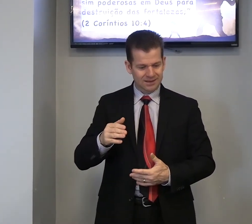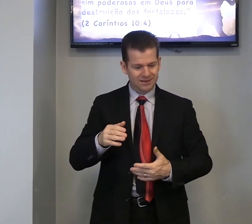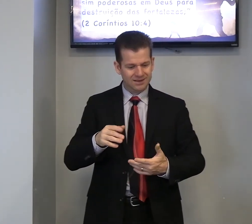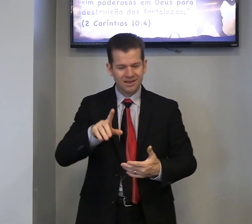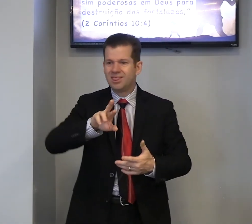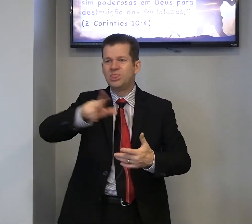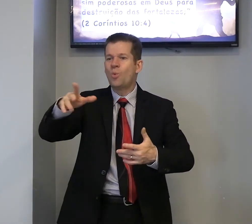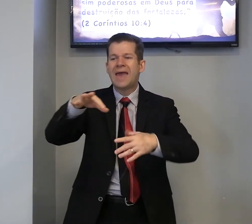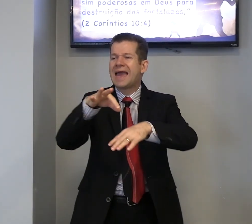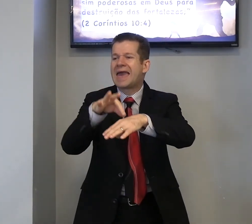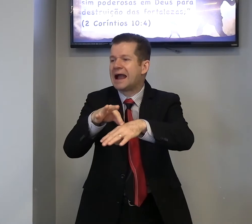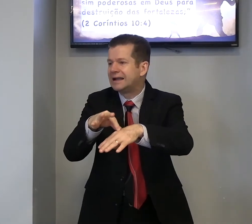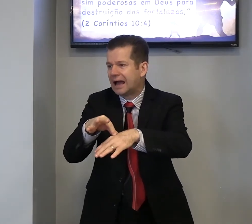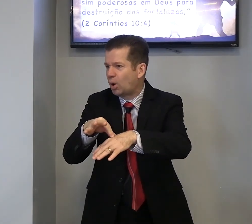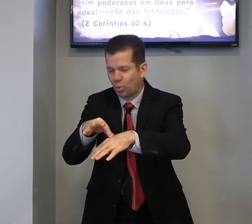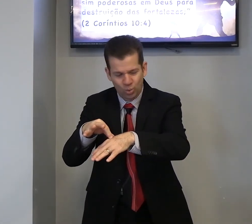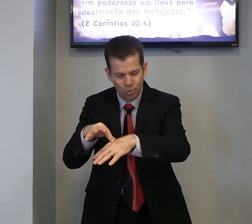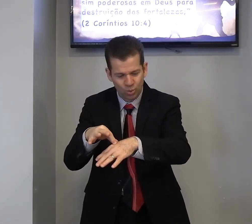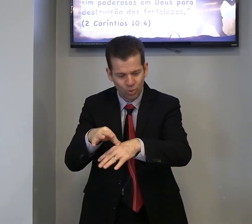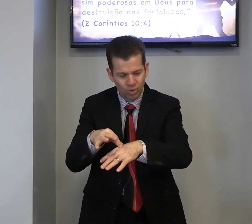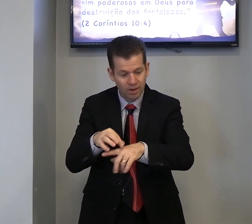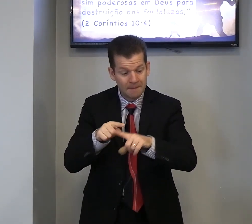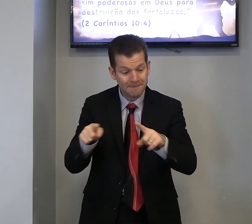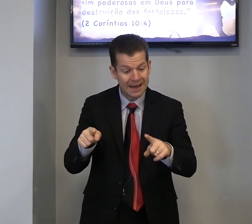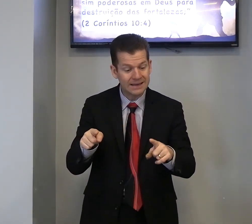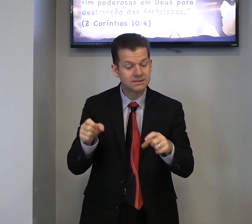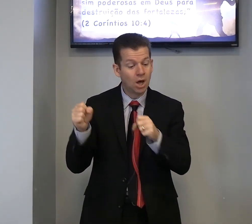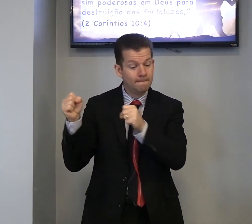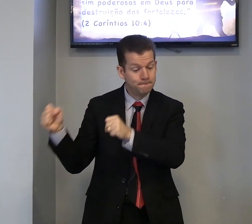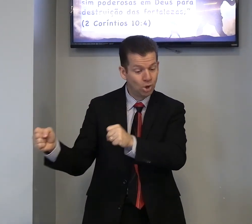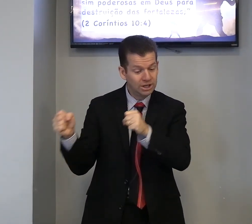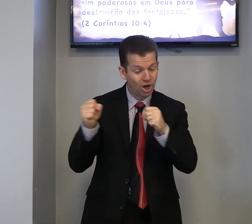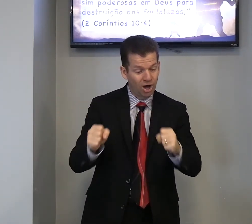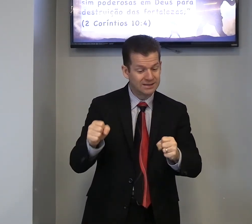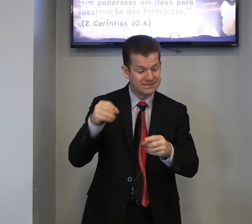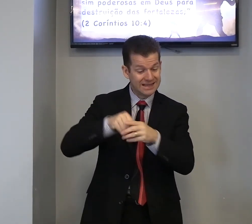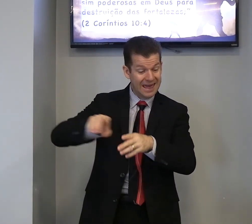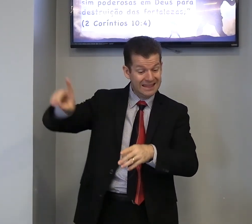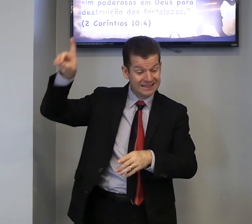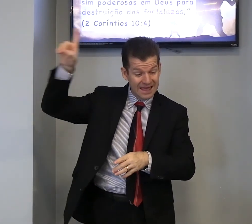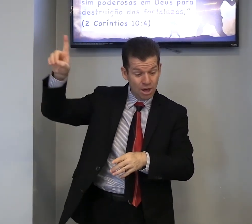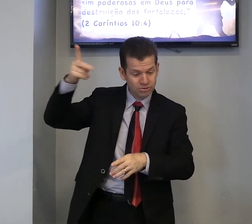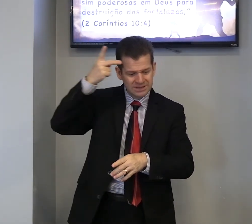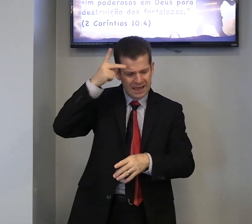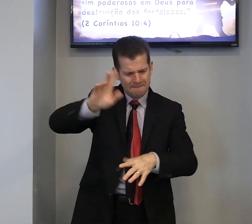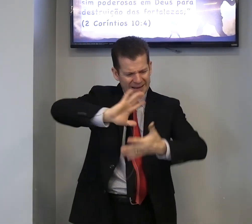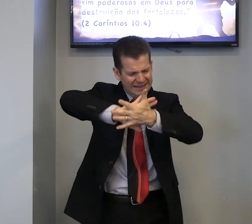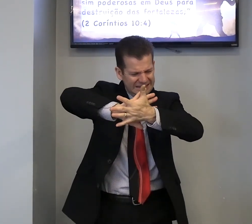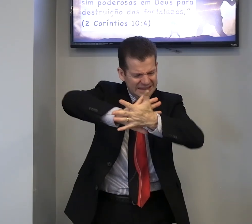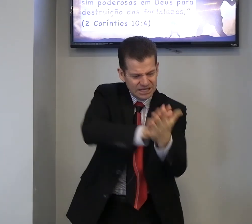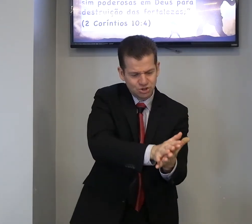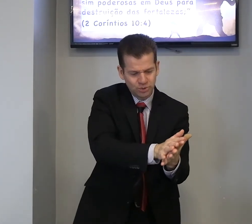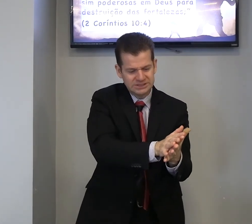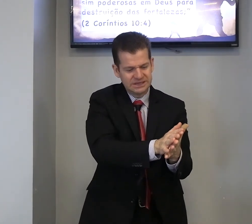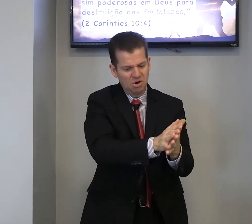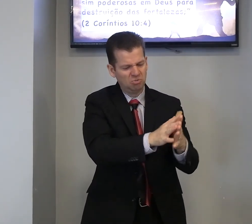não é carnal, mas, poderosas, Deus, para destruição,